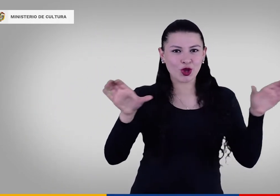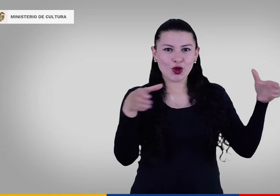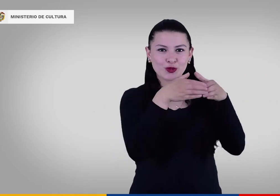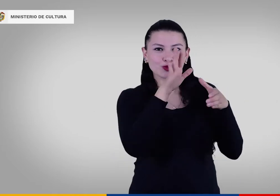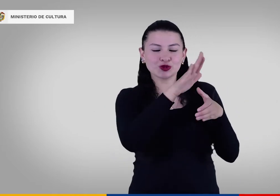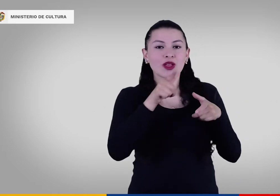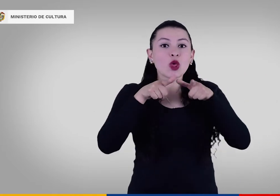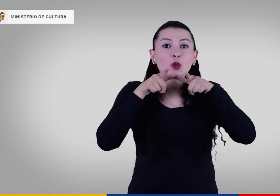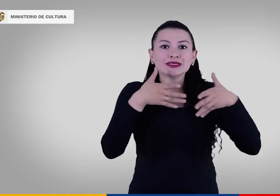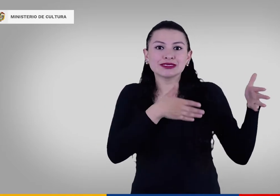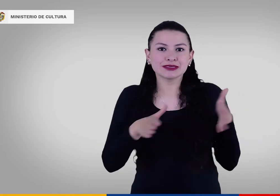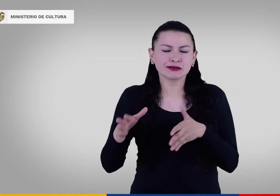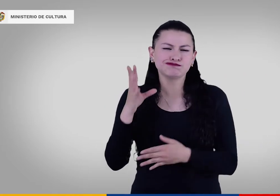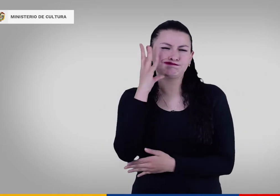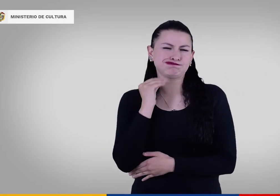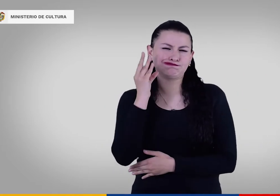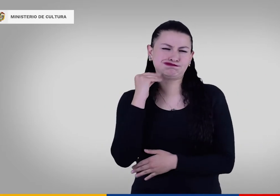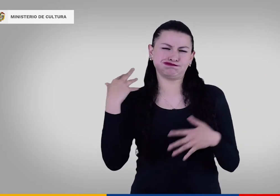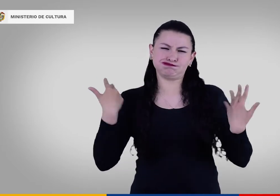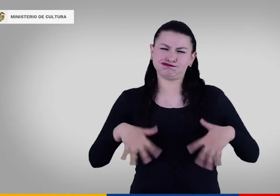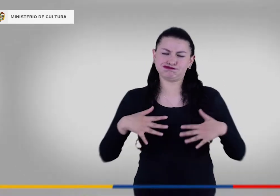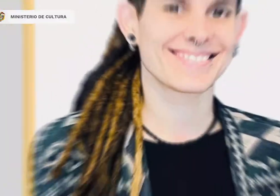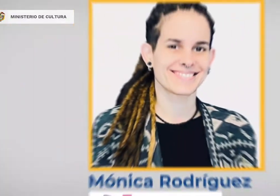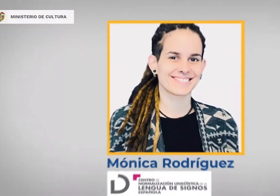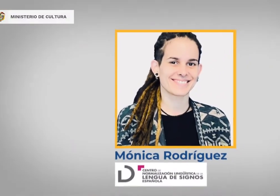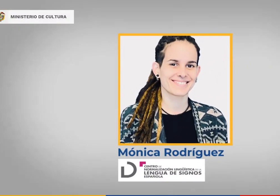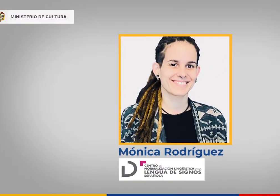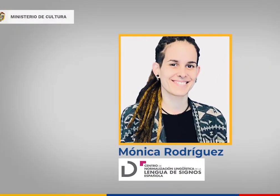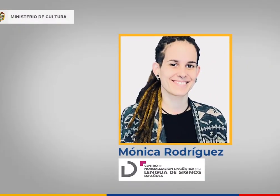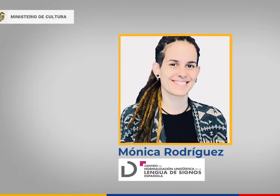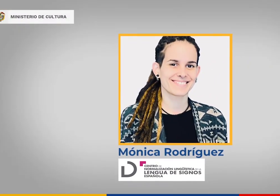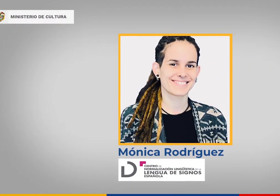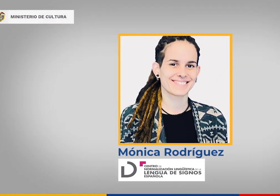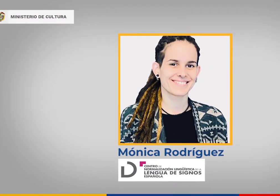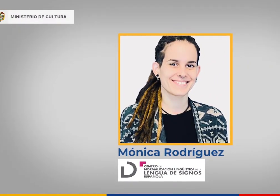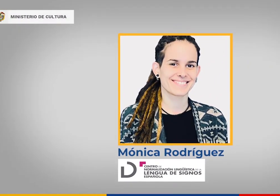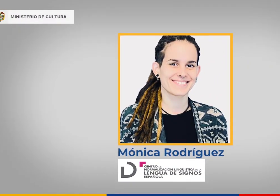Lingüística de la Lengua de Signos Española, quien tiene gran experiencia en planeación lingüística.